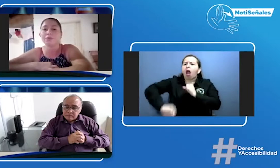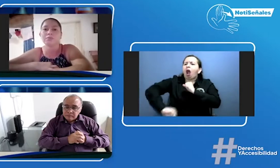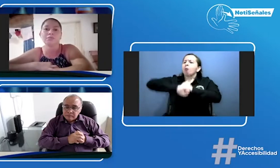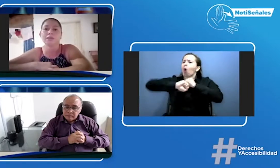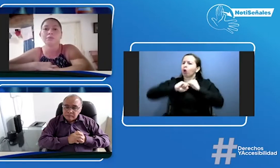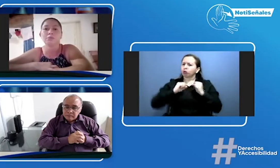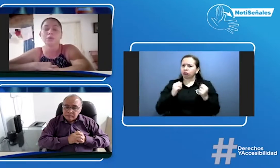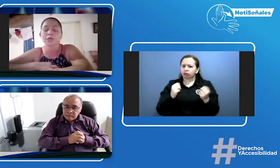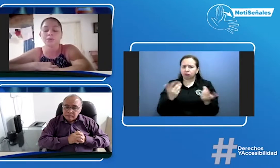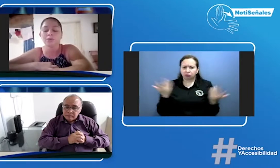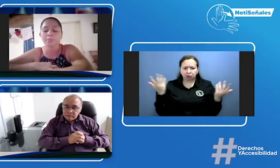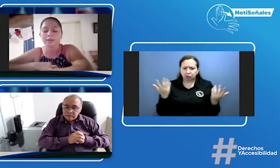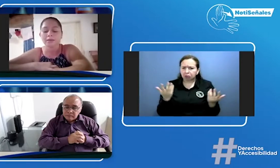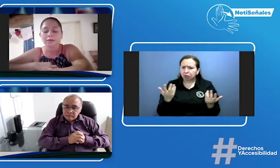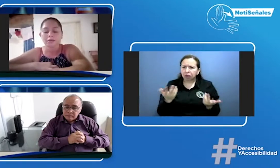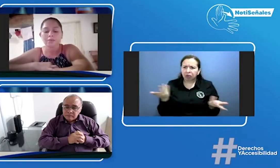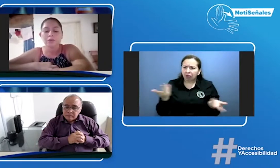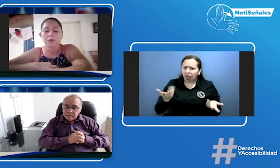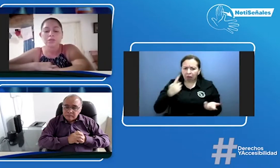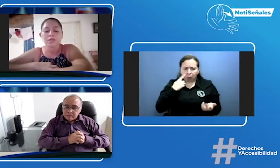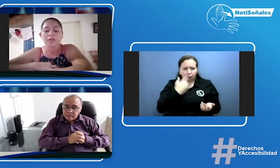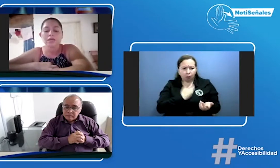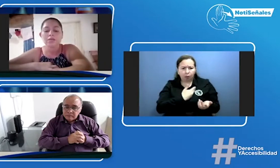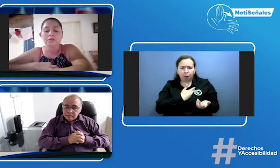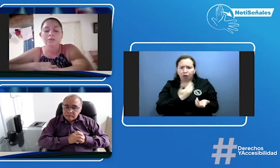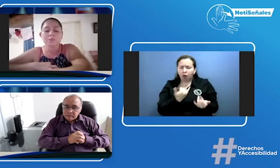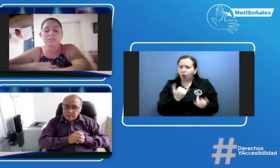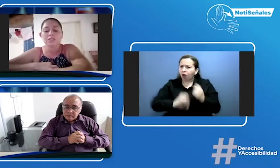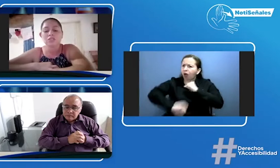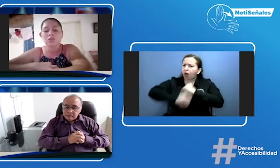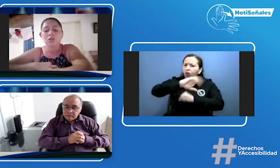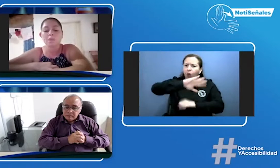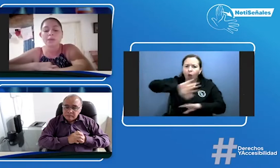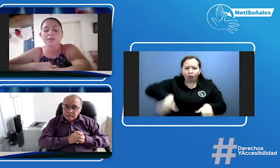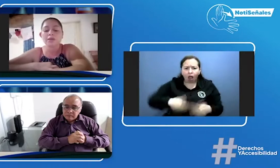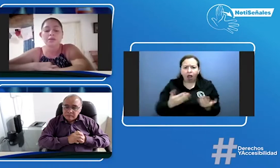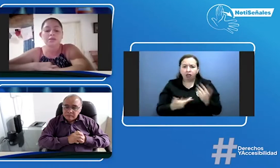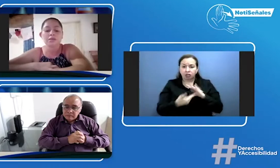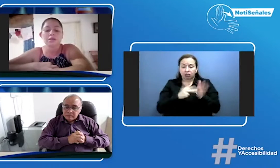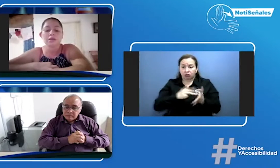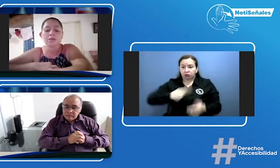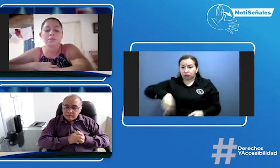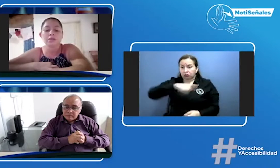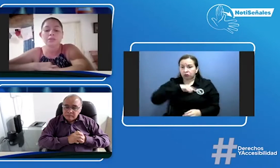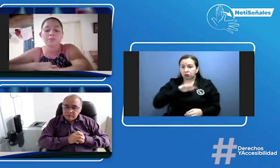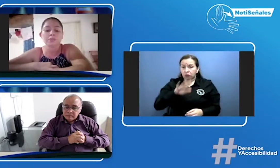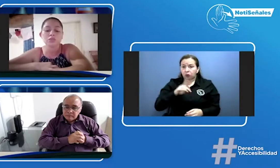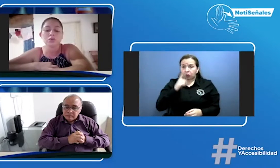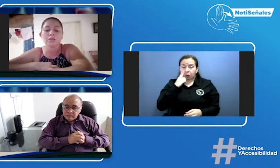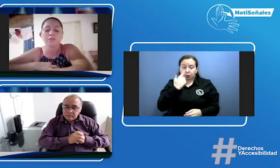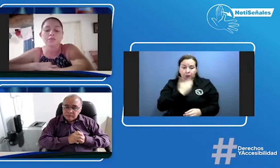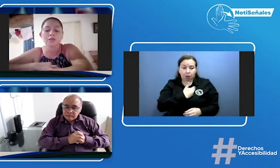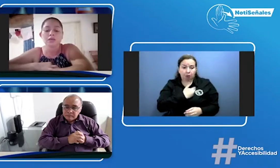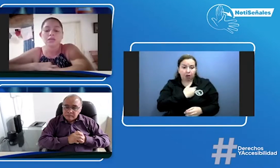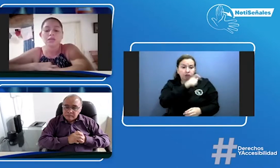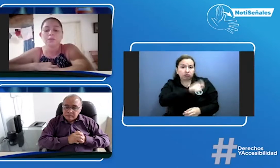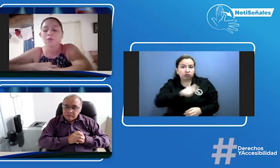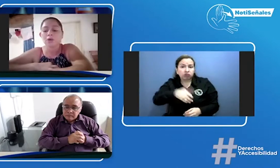ya vimos que no. Y pues ahorita es en representación de los padres de las demás personas. Estamos buscando